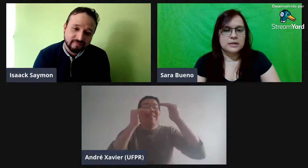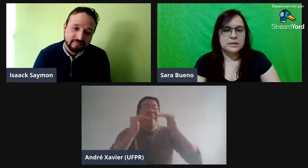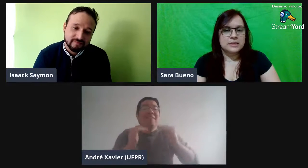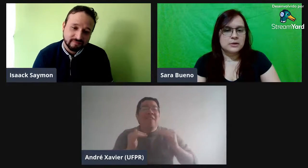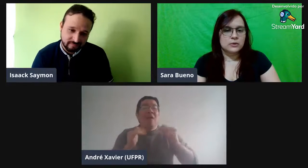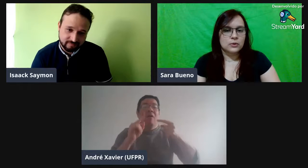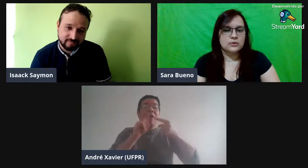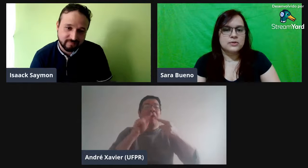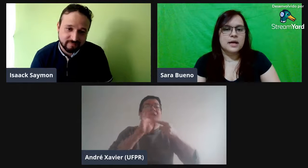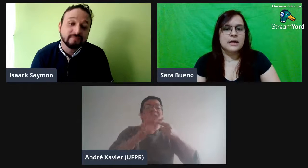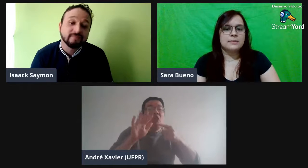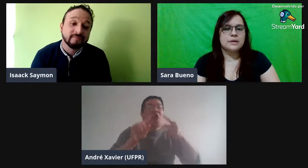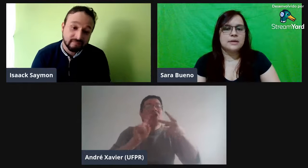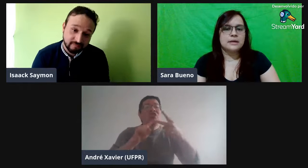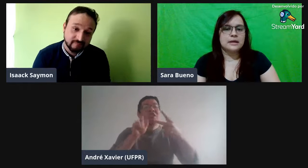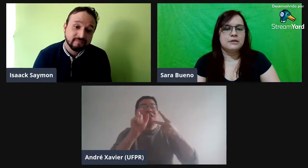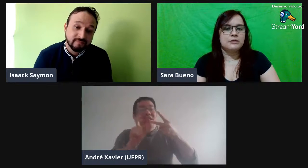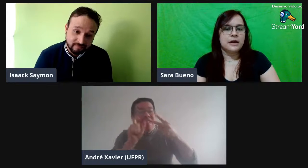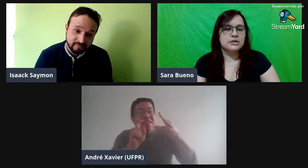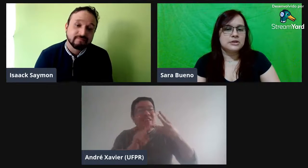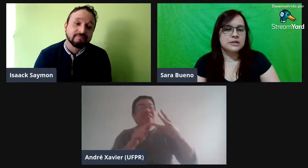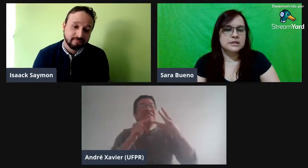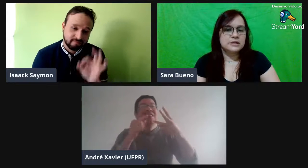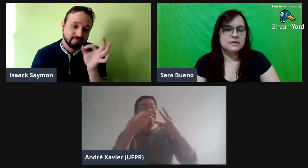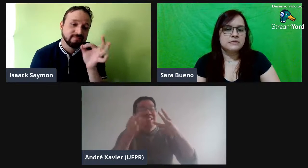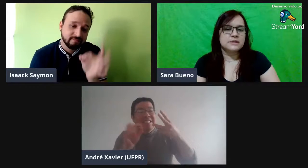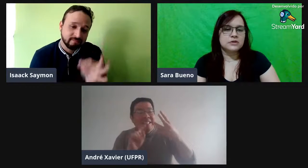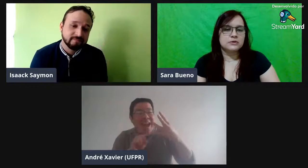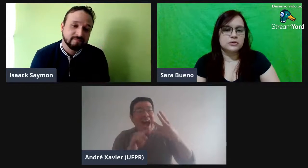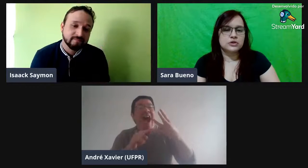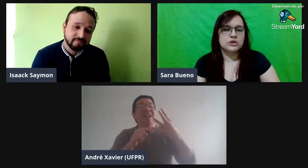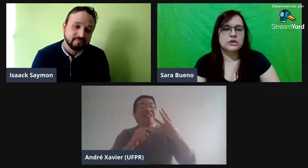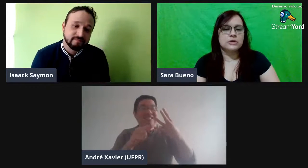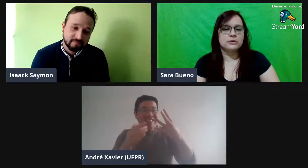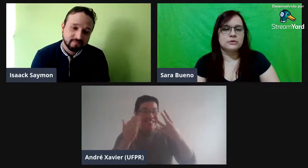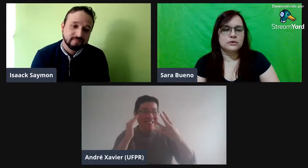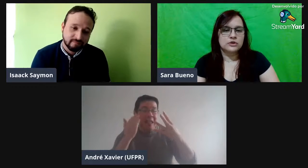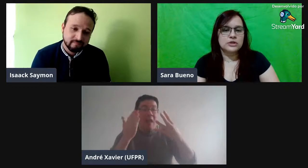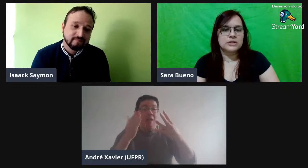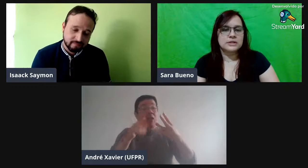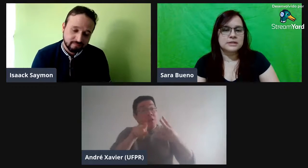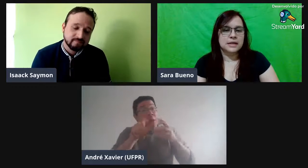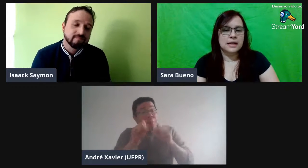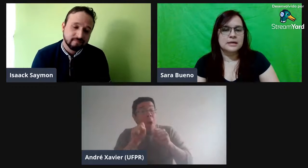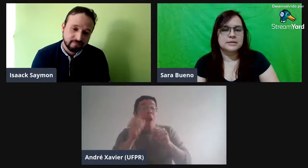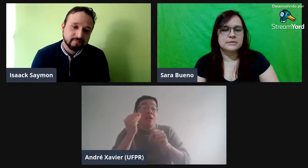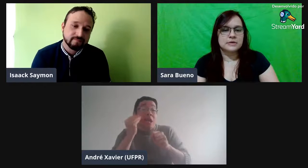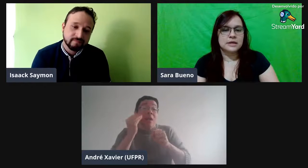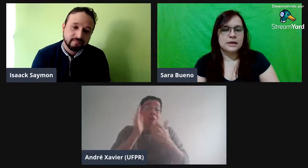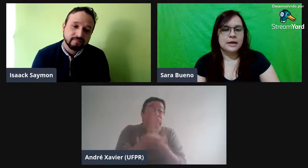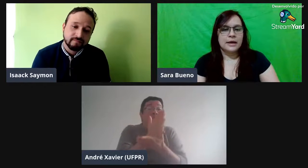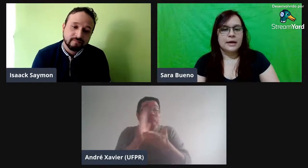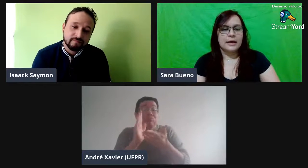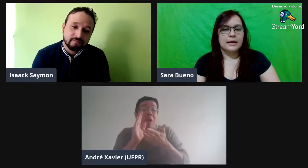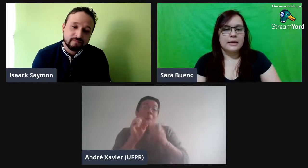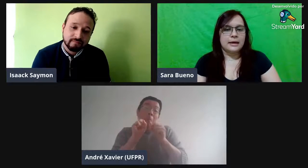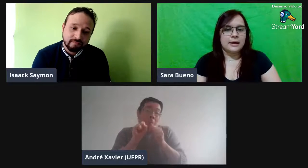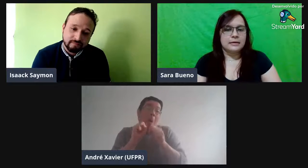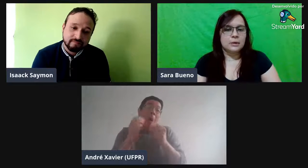esse autor, o Zaymer, ele fala desses níveis, né? De fonologia, morfologia, assim, tá? Mas, enfim, então,